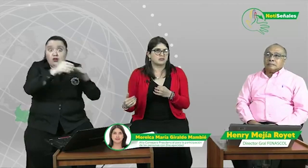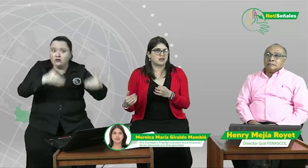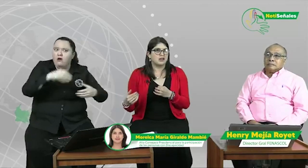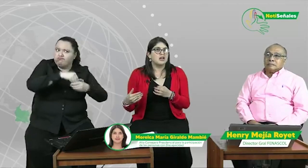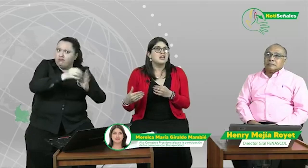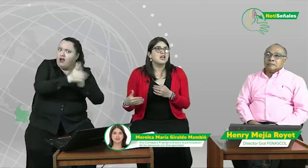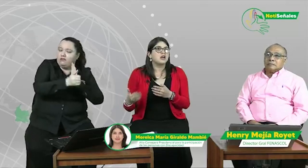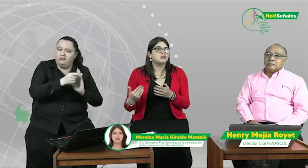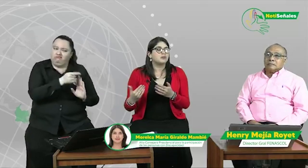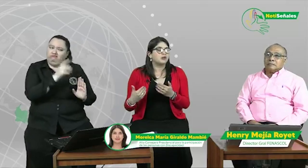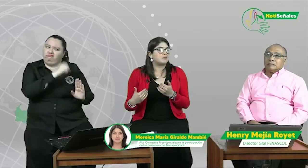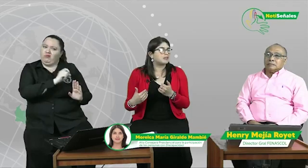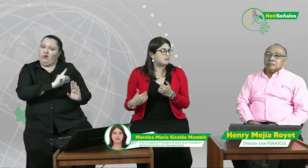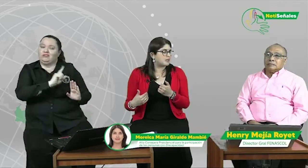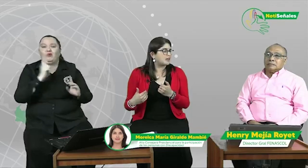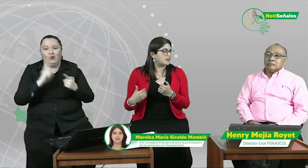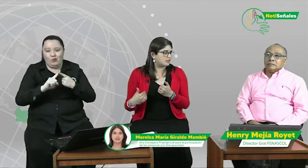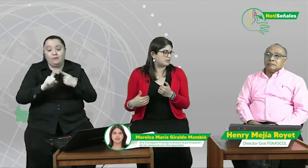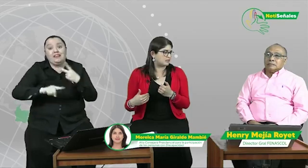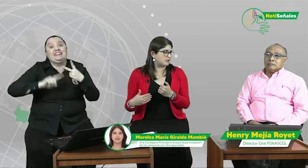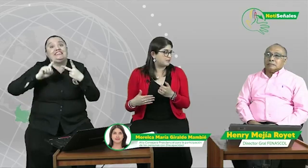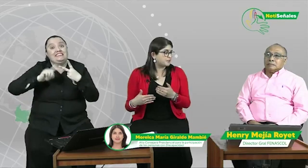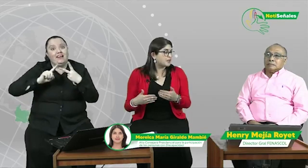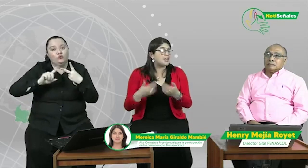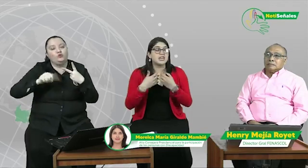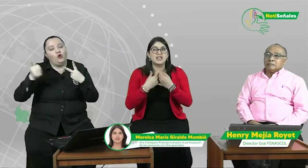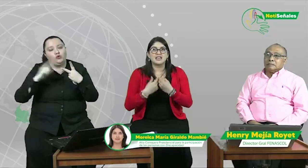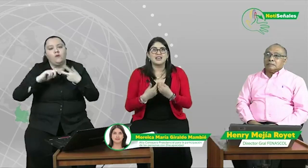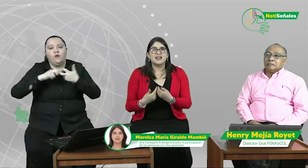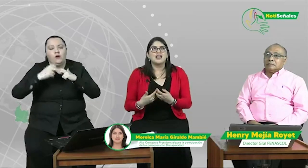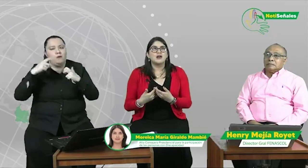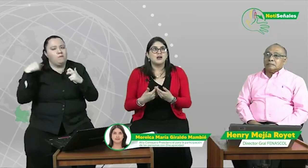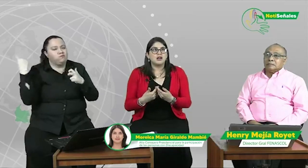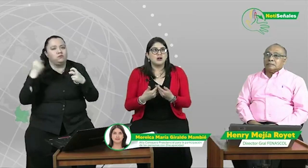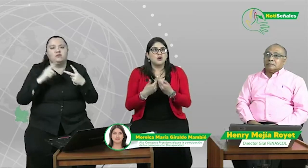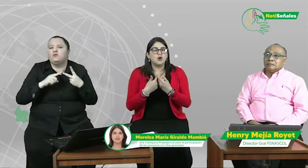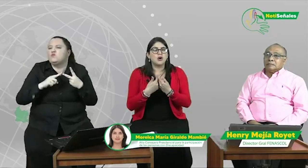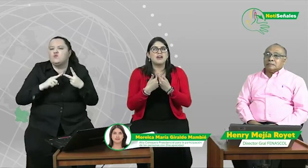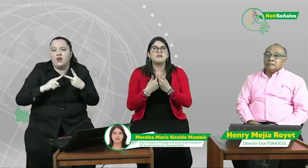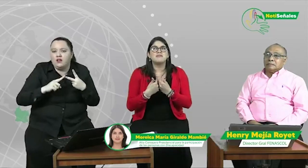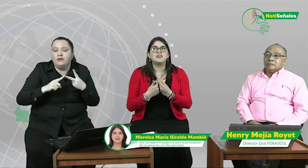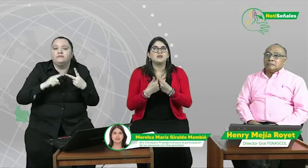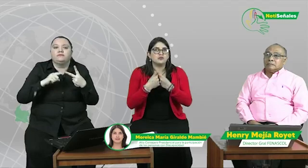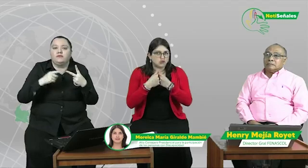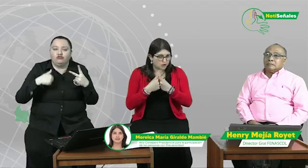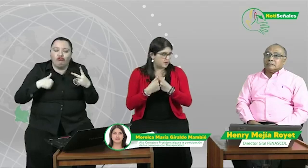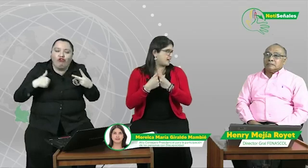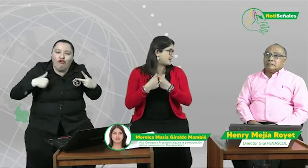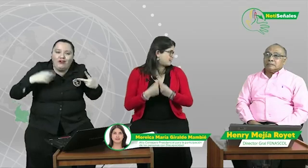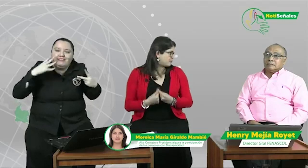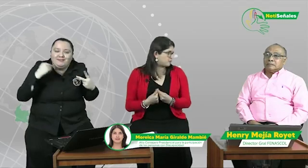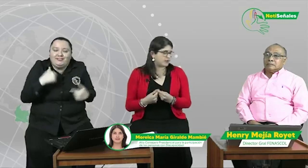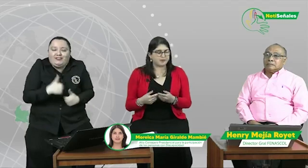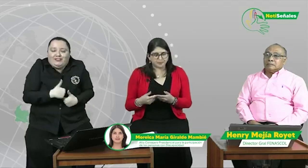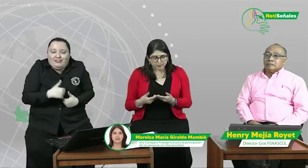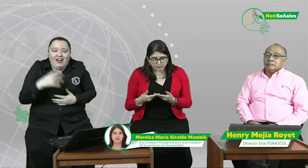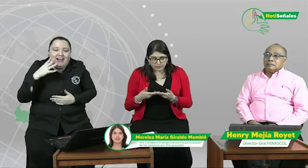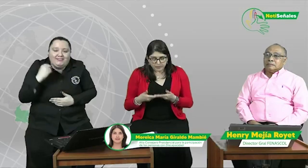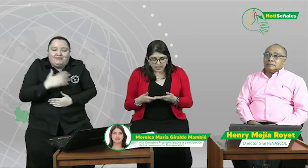Y hay otro problema también que existe y lo he vivido yo en carne propia. Y